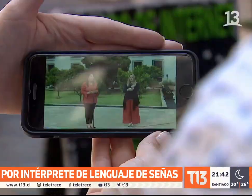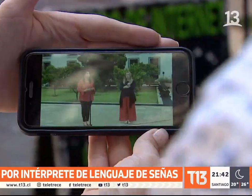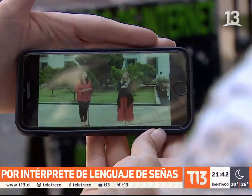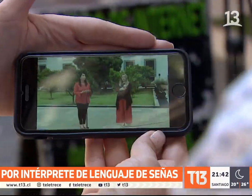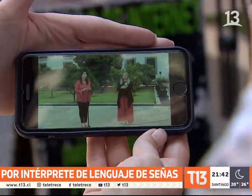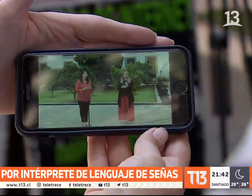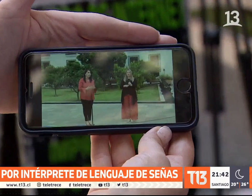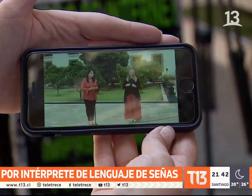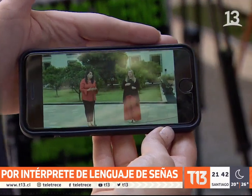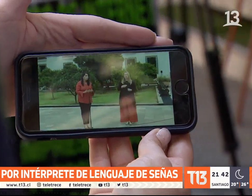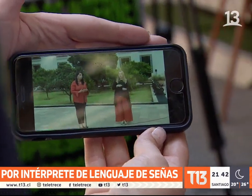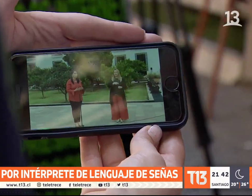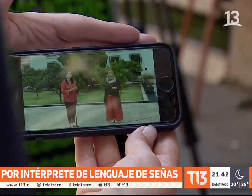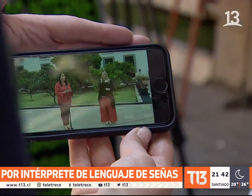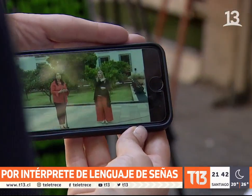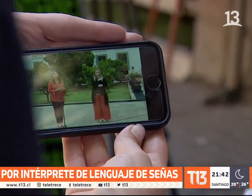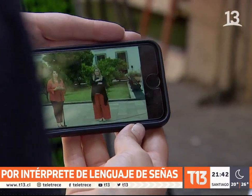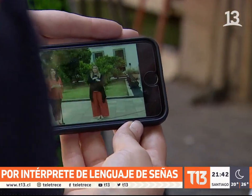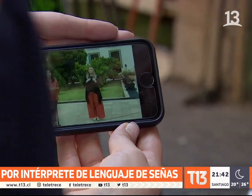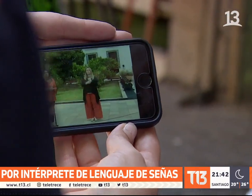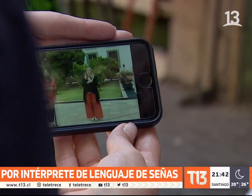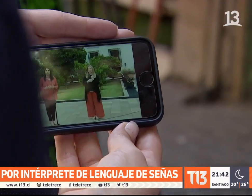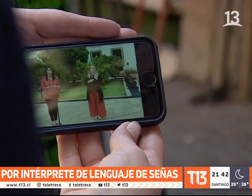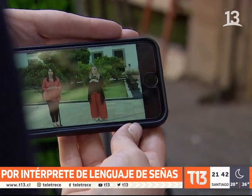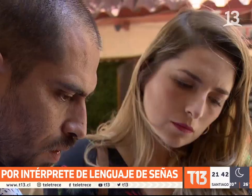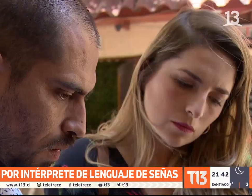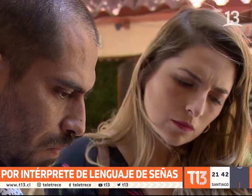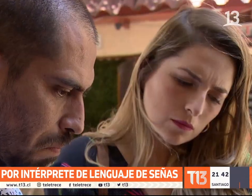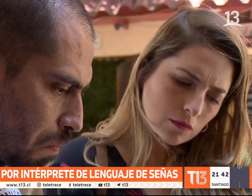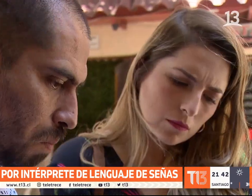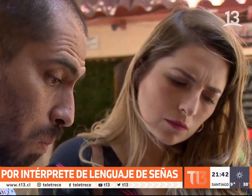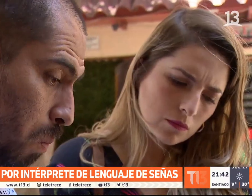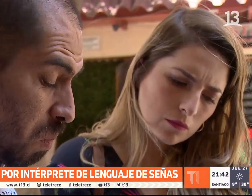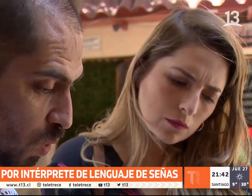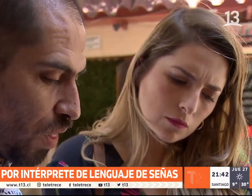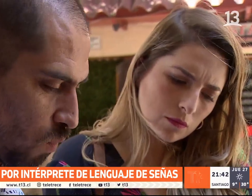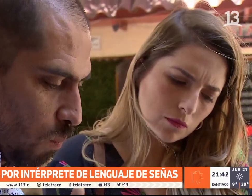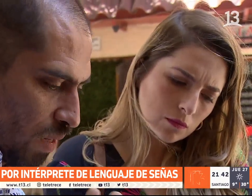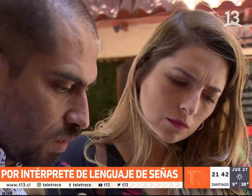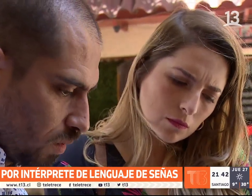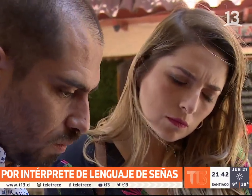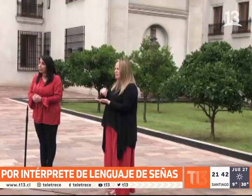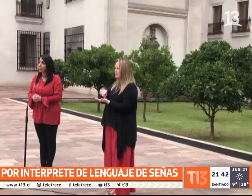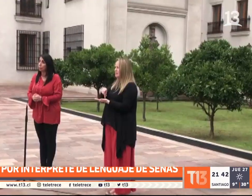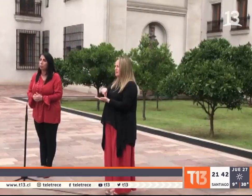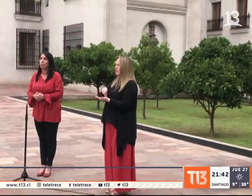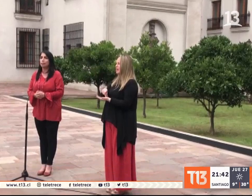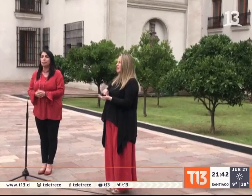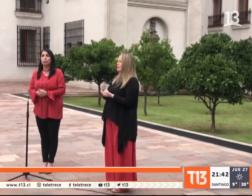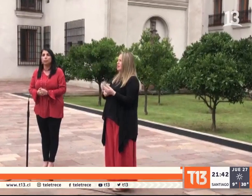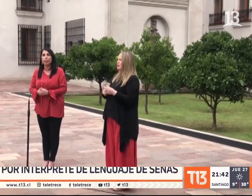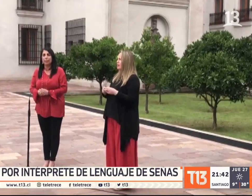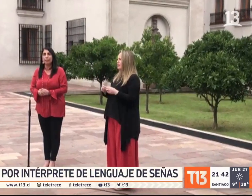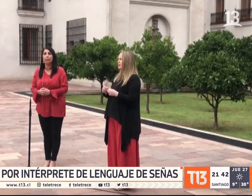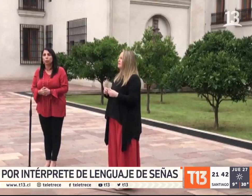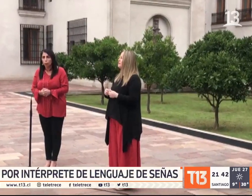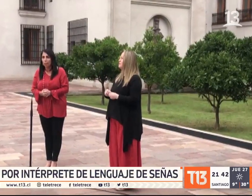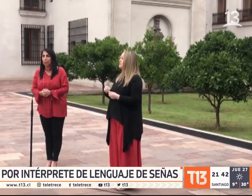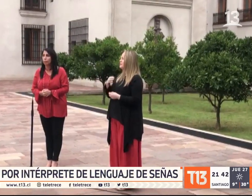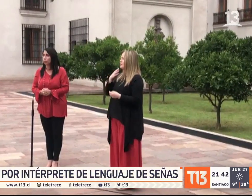llegara a más personas. Lo lograron 33.000 espectadores, mientras para algunos solo eran palabras sueltas, errores y más